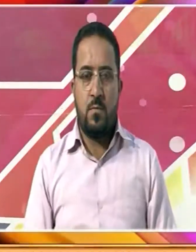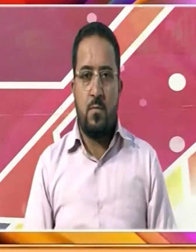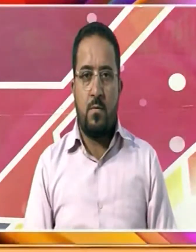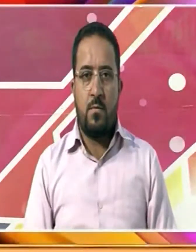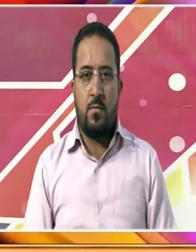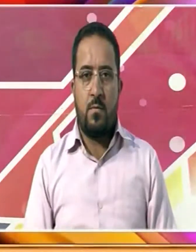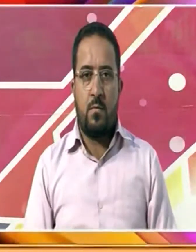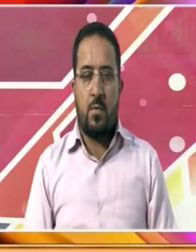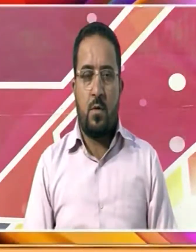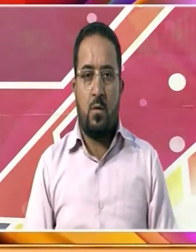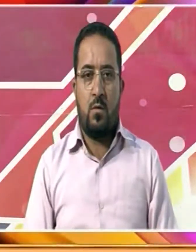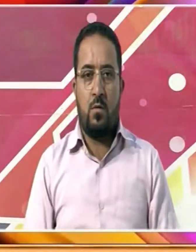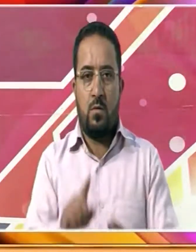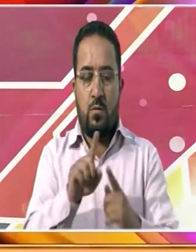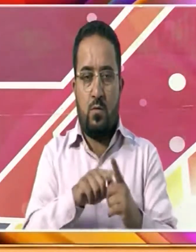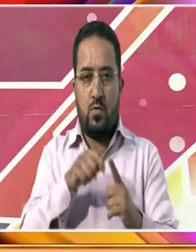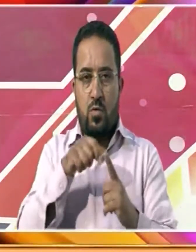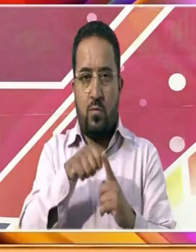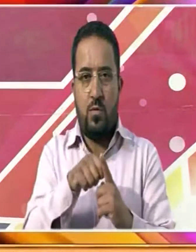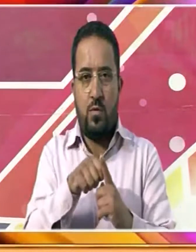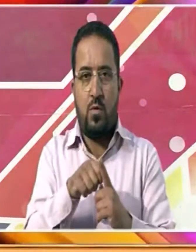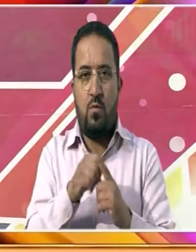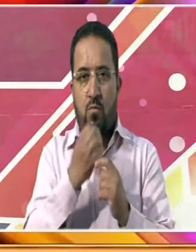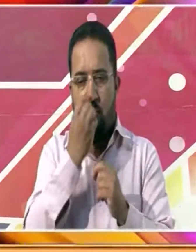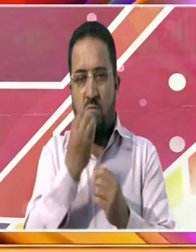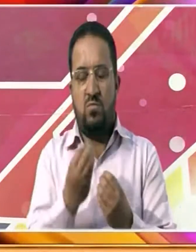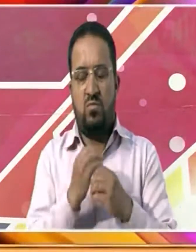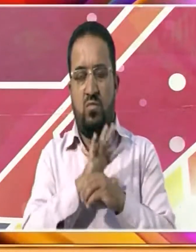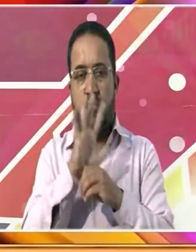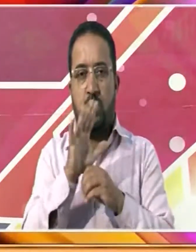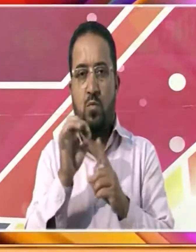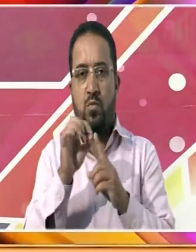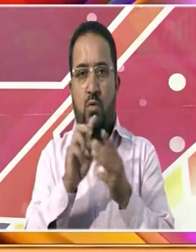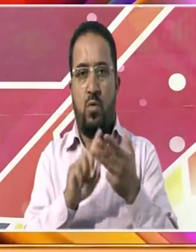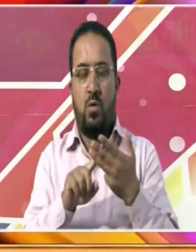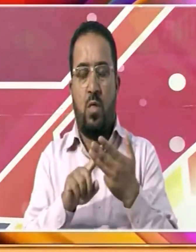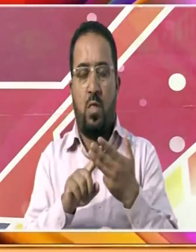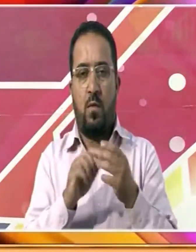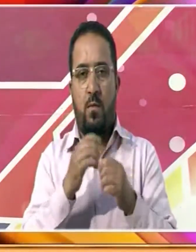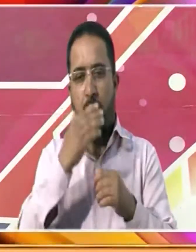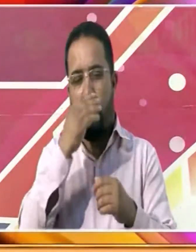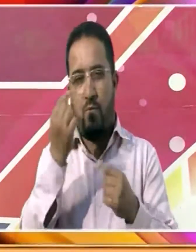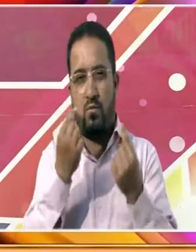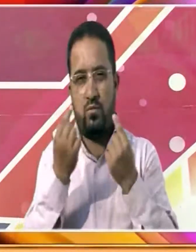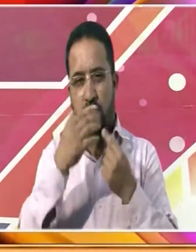انہوں نے کہا کہ جمع کشمیر میں پیلیوشن دہشت گردی دیکھنے کو مل رہی ہے